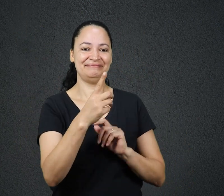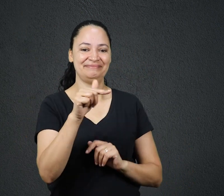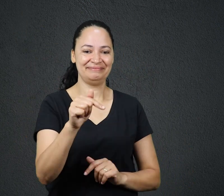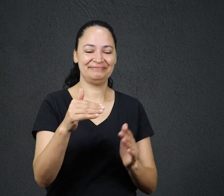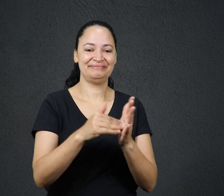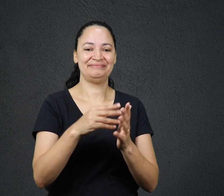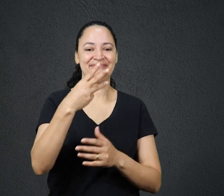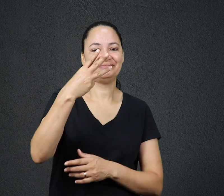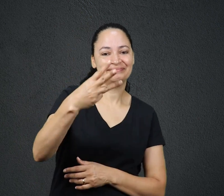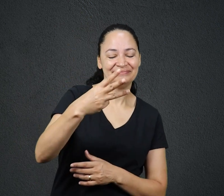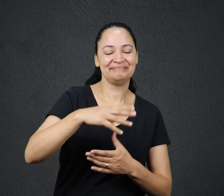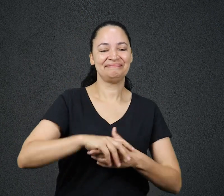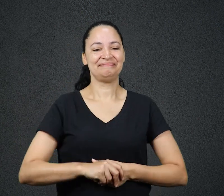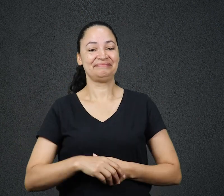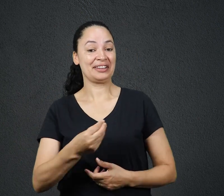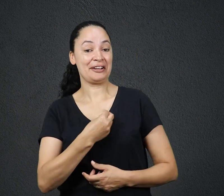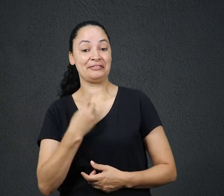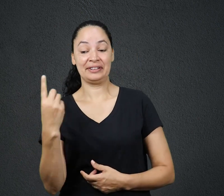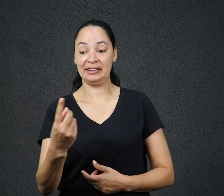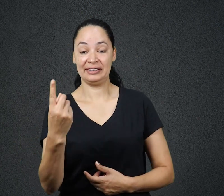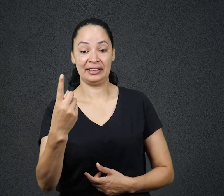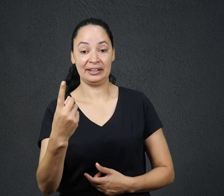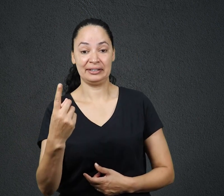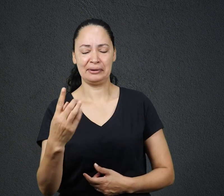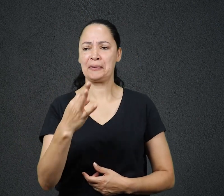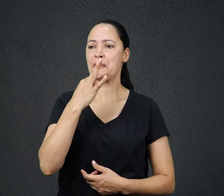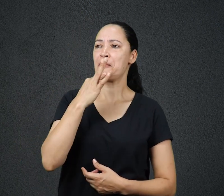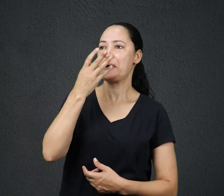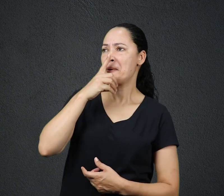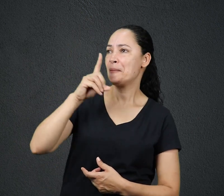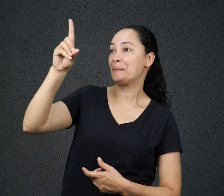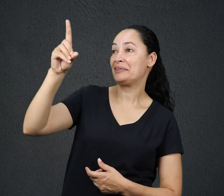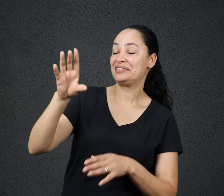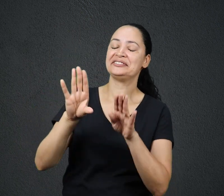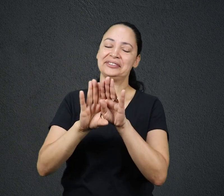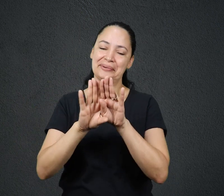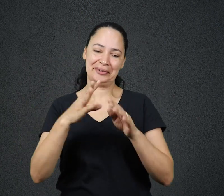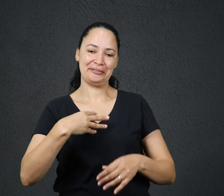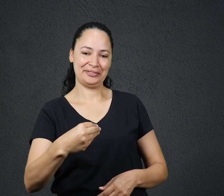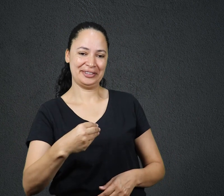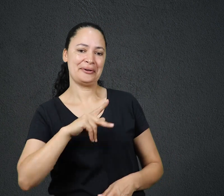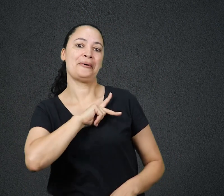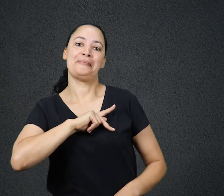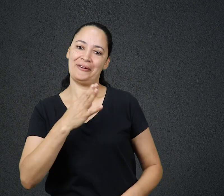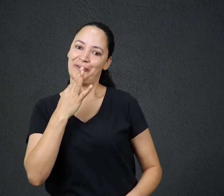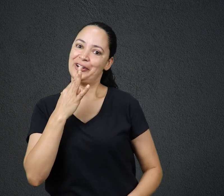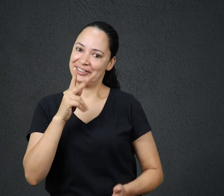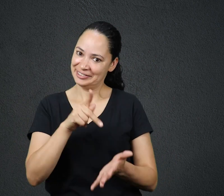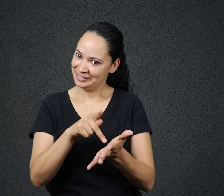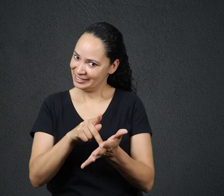existe para quem conhece o Pai e segue o Filho Como Paulo conhecia essa verdade? Ele, o